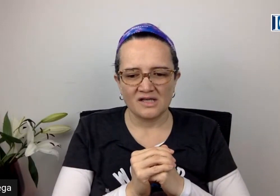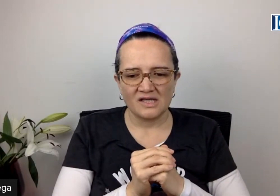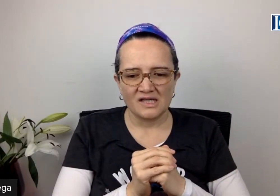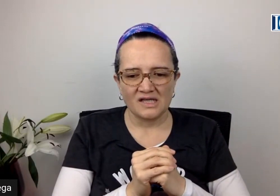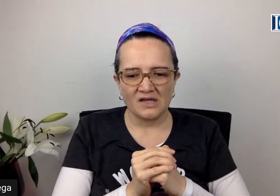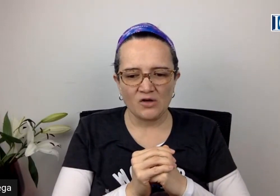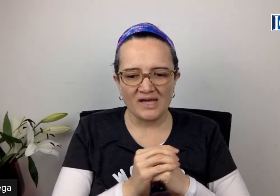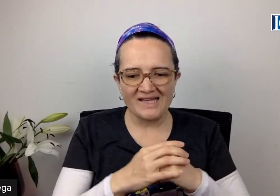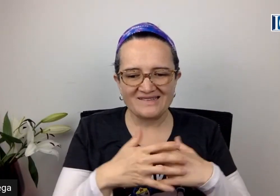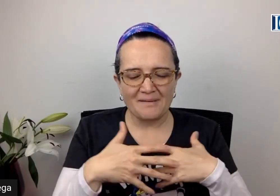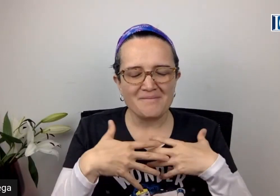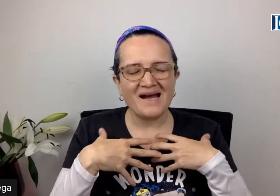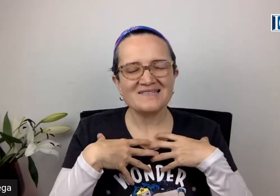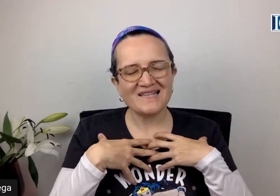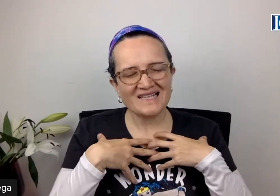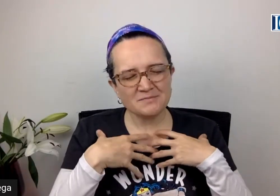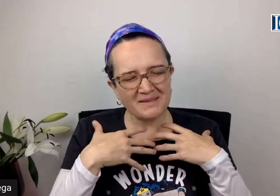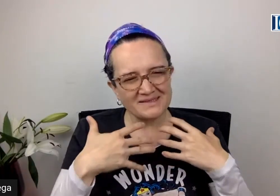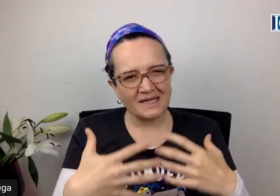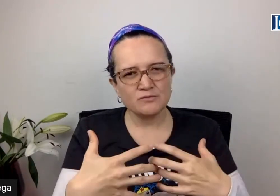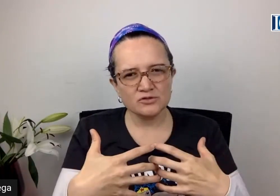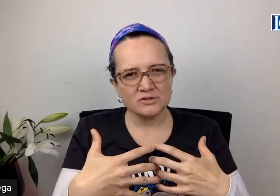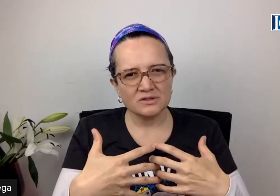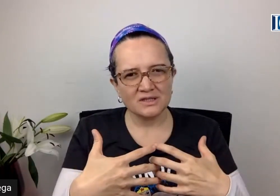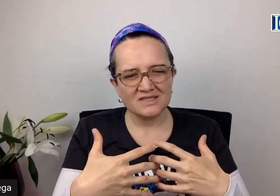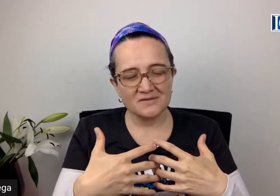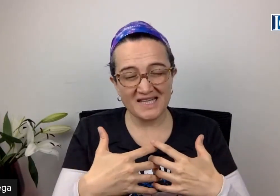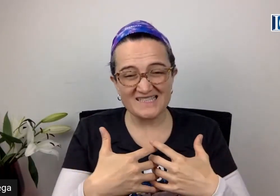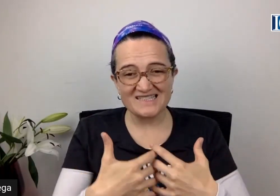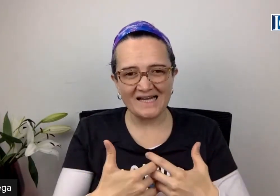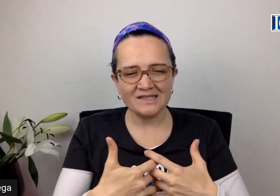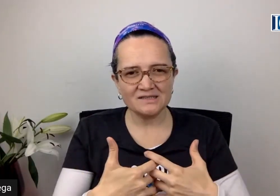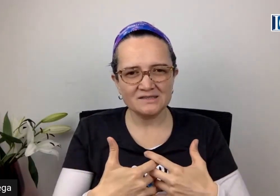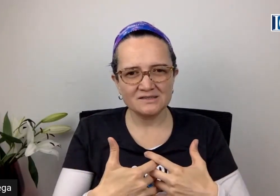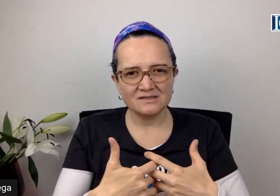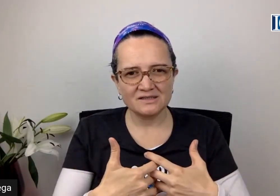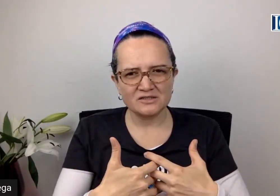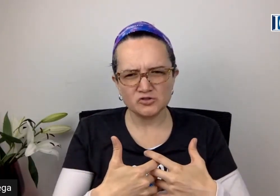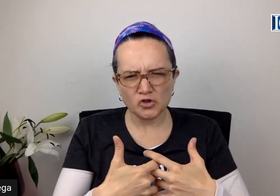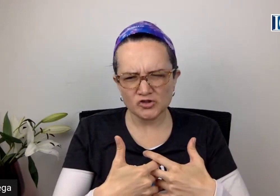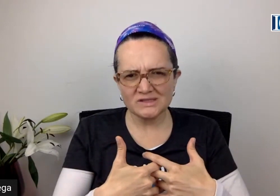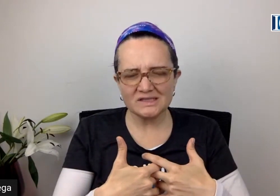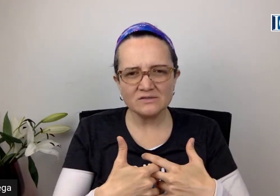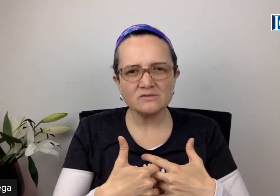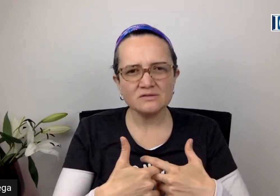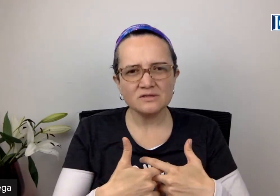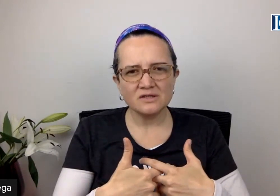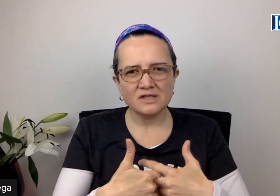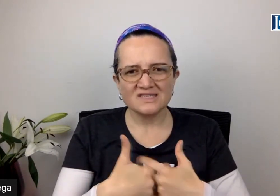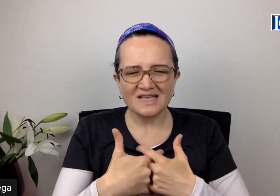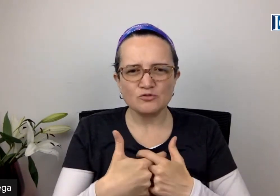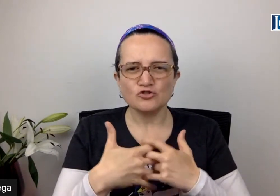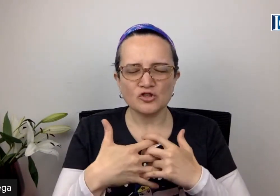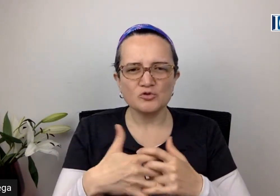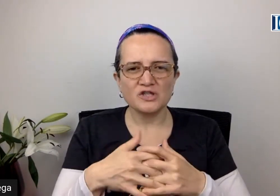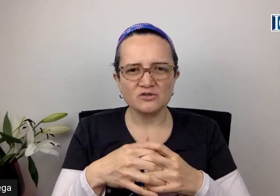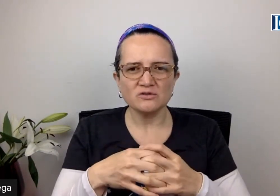Creo que entre más expandamos ese bienestar en todo sentido, estamos contribuyendo